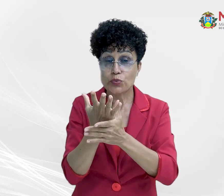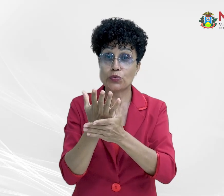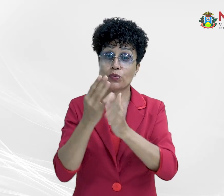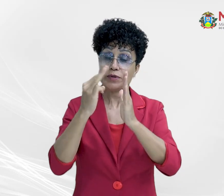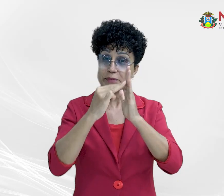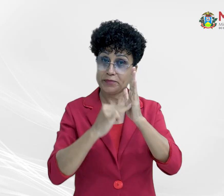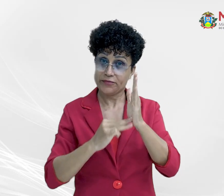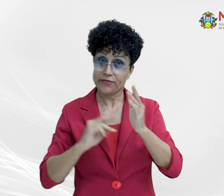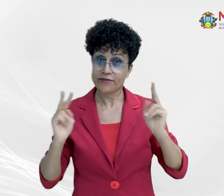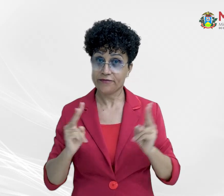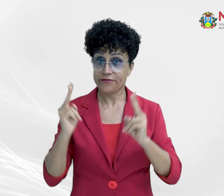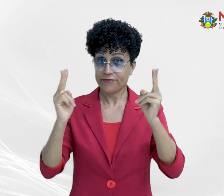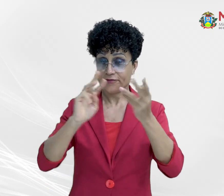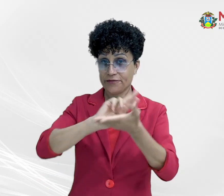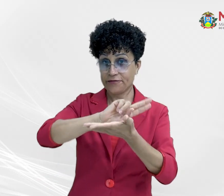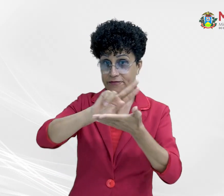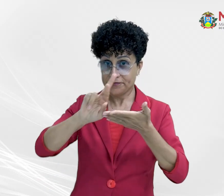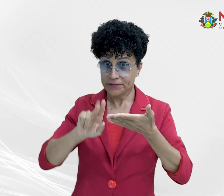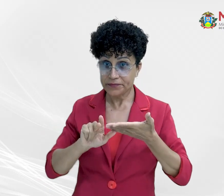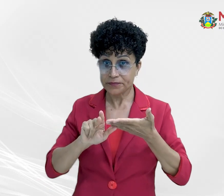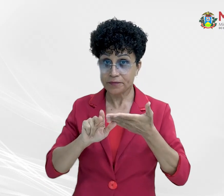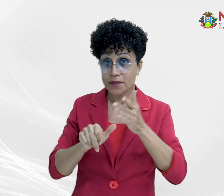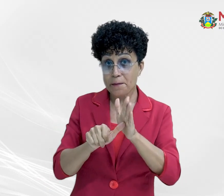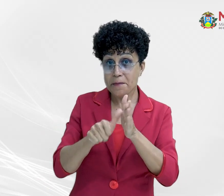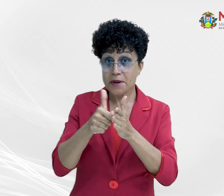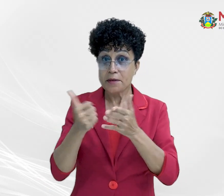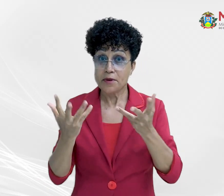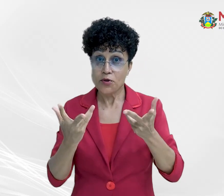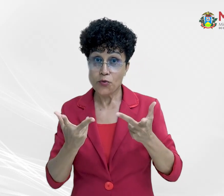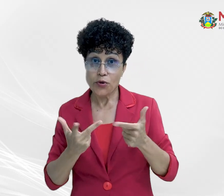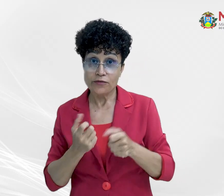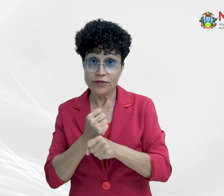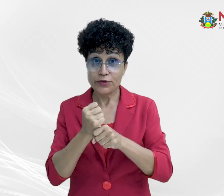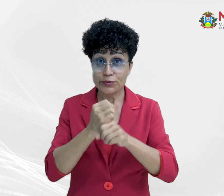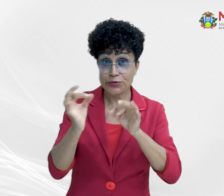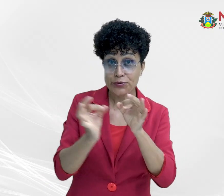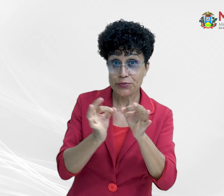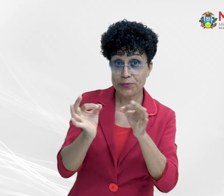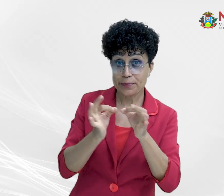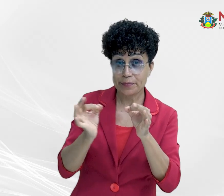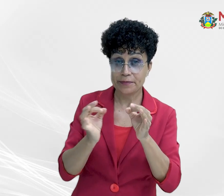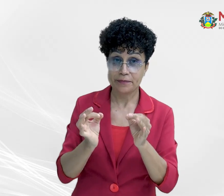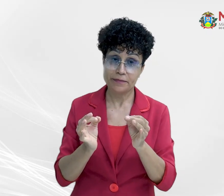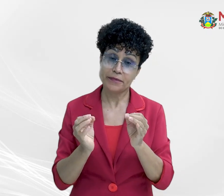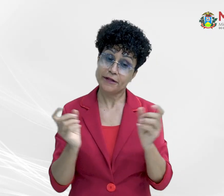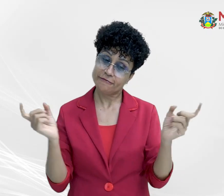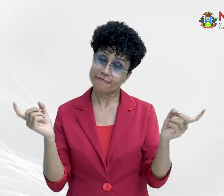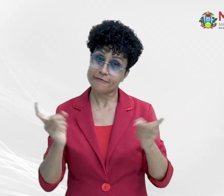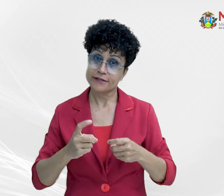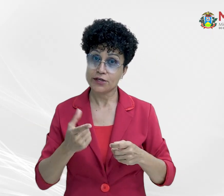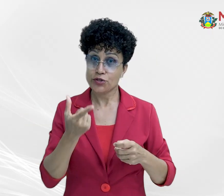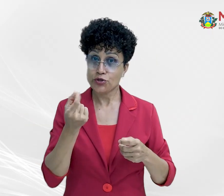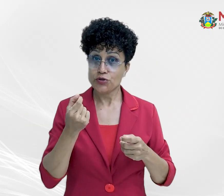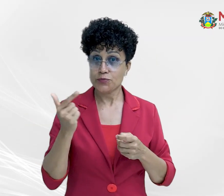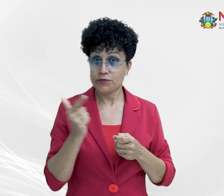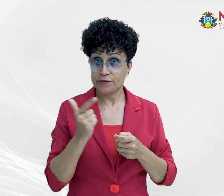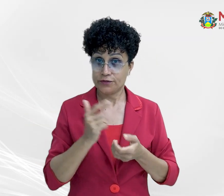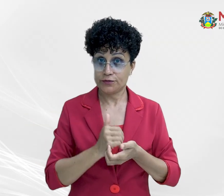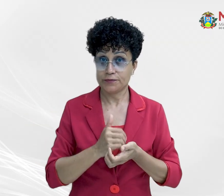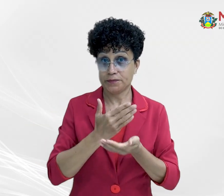Integrada, primeira qualificação do ano prevista no Plano Anual de Capacitação de 2022. As aulas virtuais terão